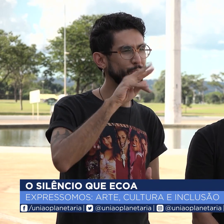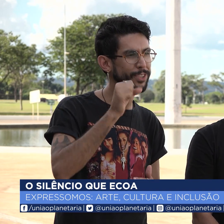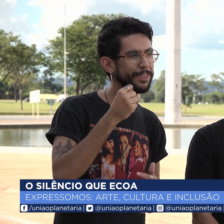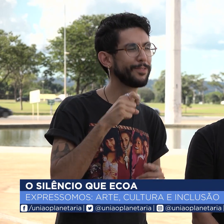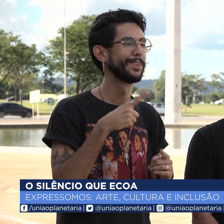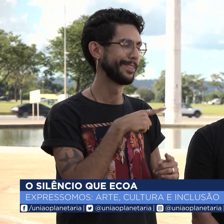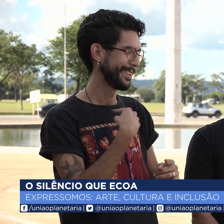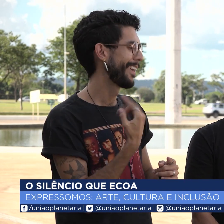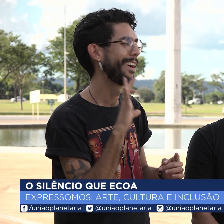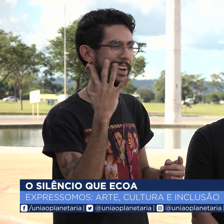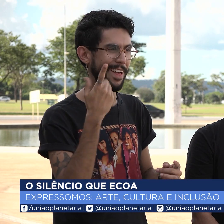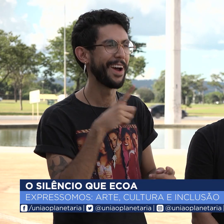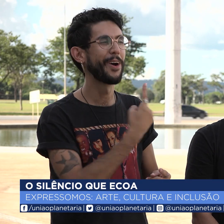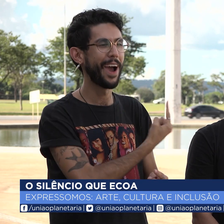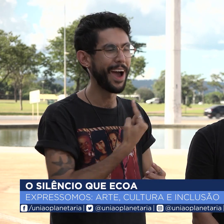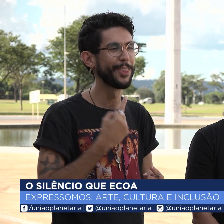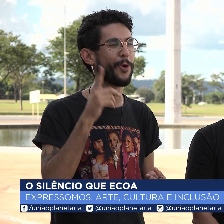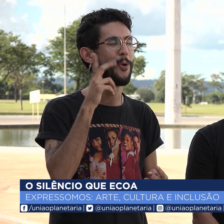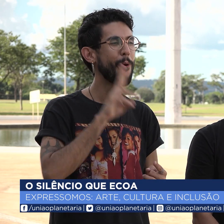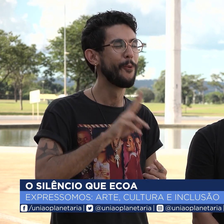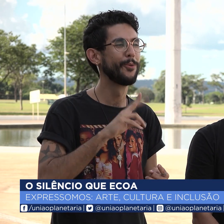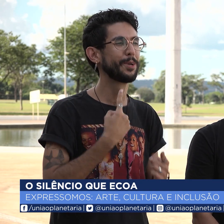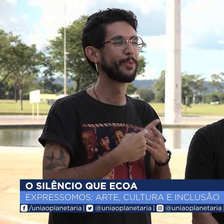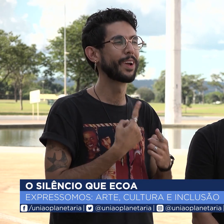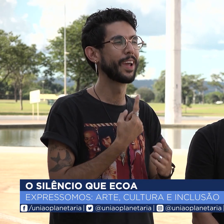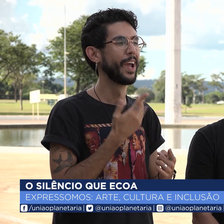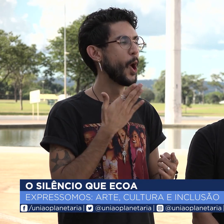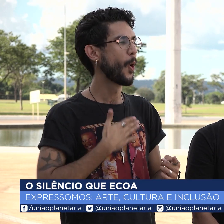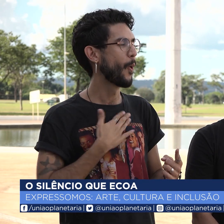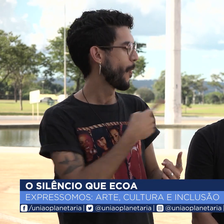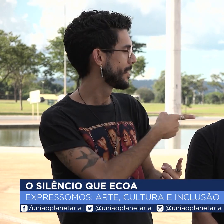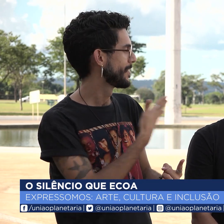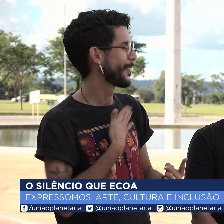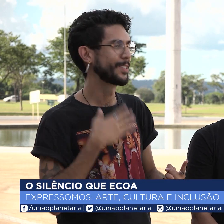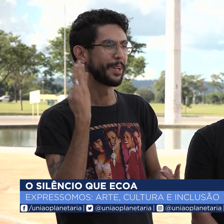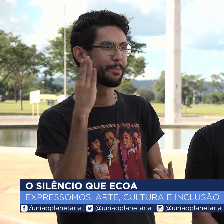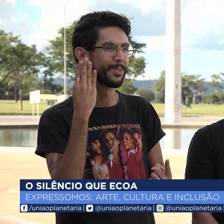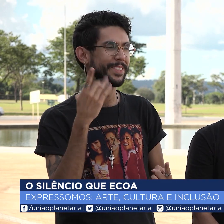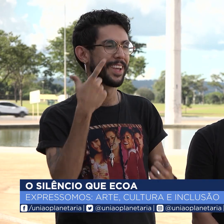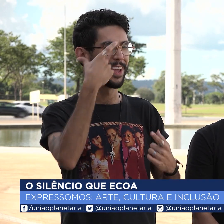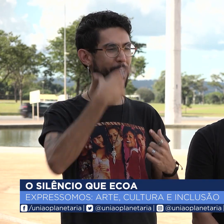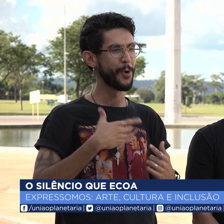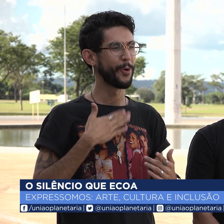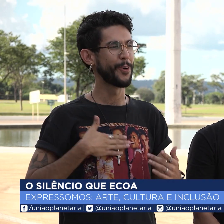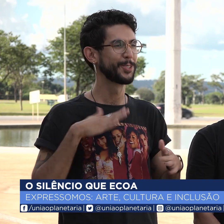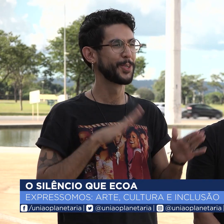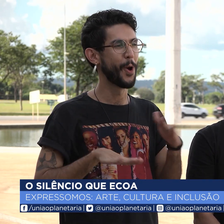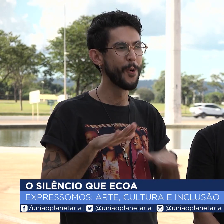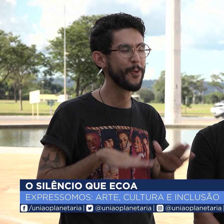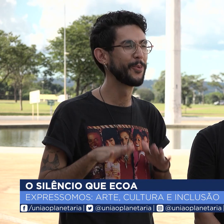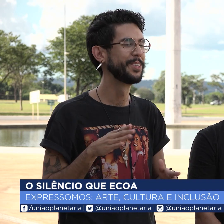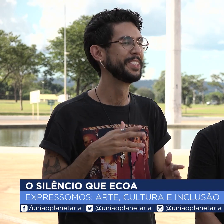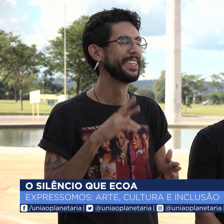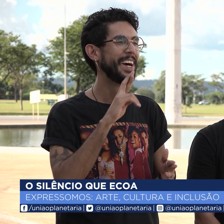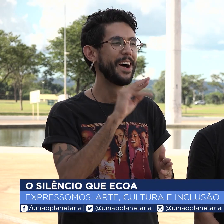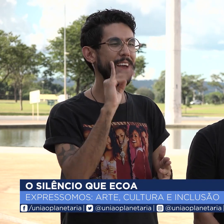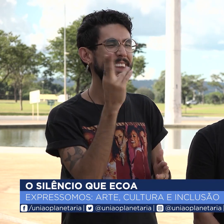E cada um de nós temos também as nossas divas. Temos a Beyoncé, a Ruj, a Rihanna. São